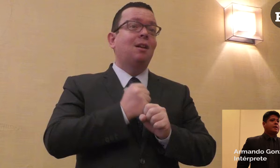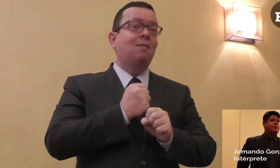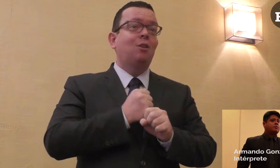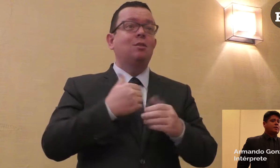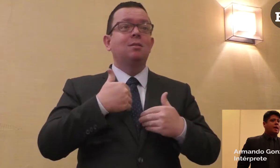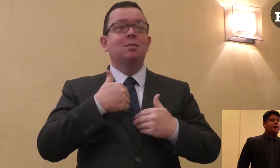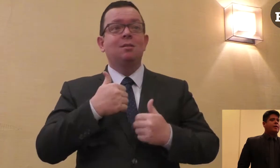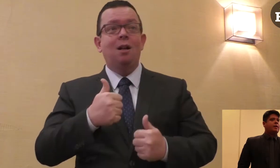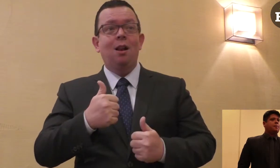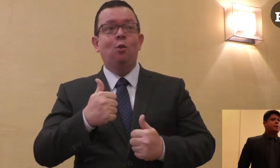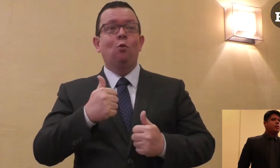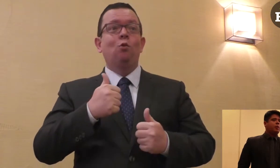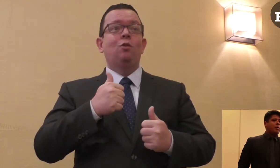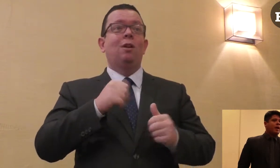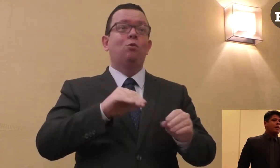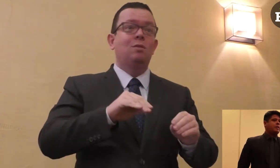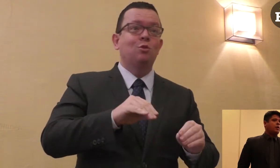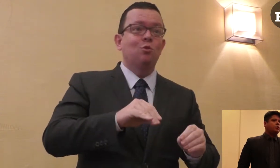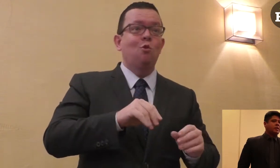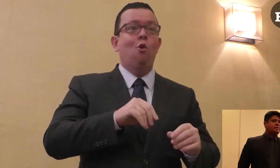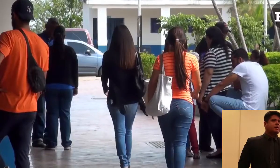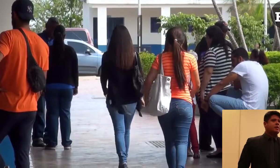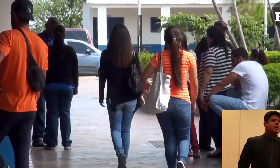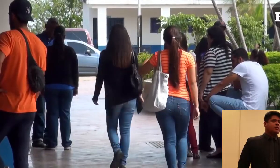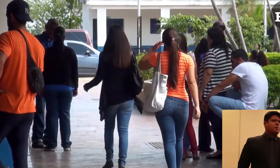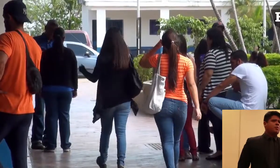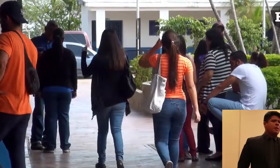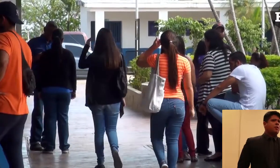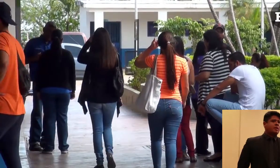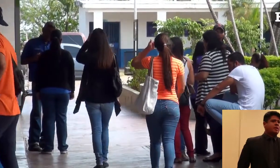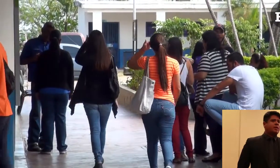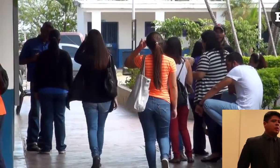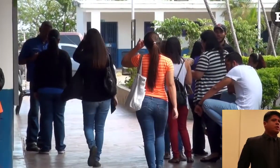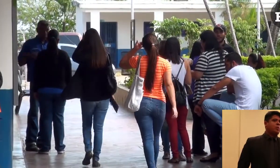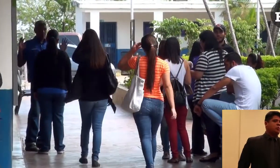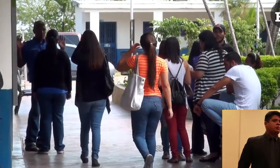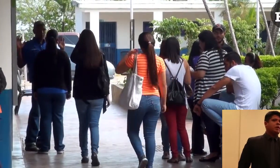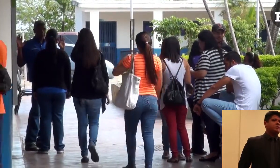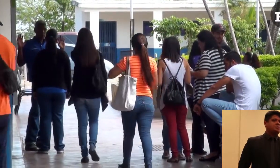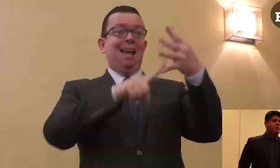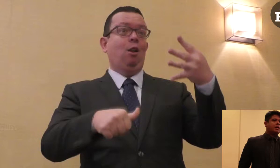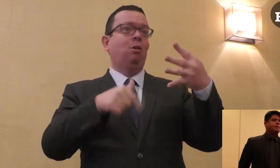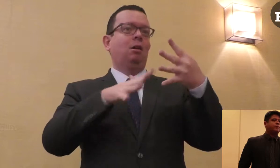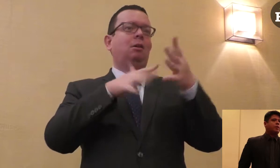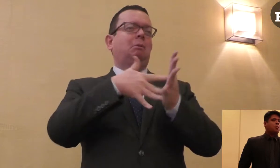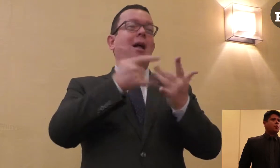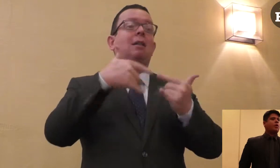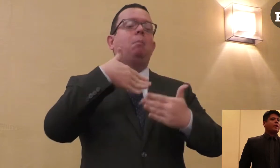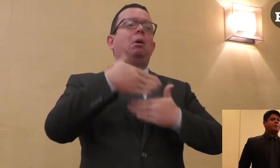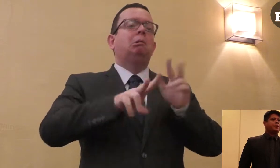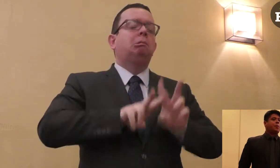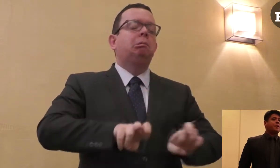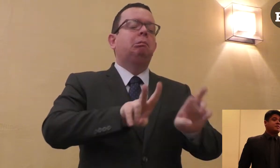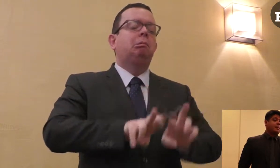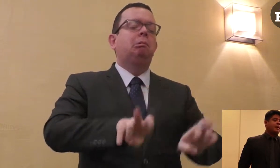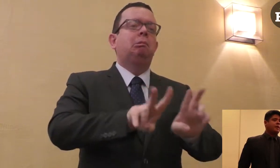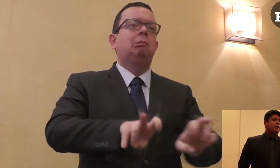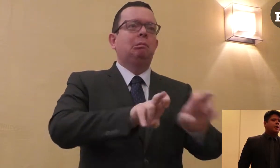que ser transversalizada. La accesibilidad debe ser considerada desde el ámbito laboral, de la justicia. Entonces pudiéramos añadir este último punto, la accesibilidad,